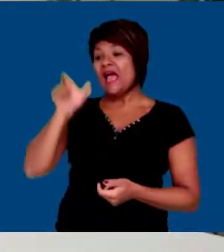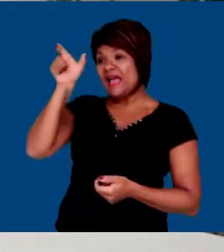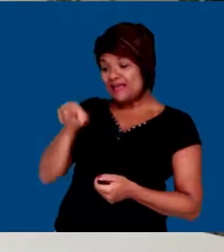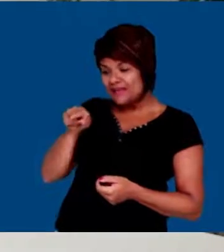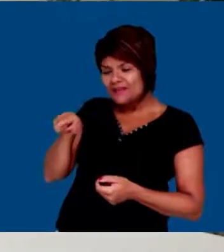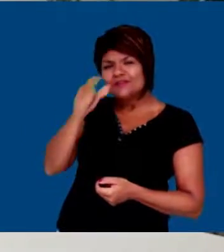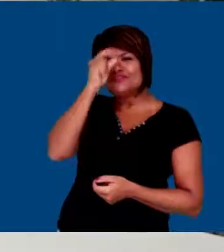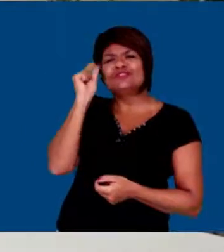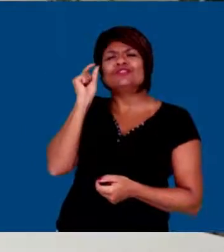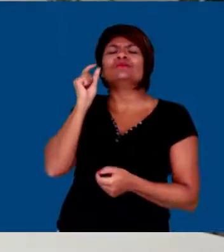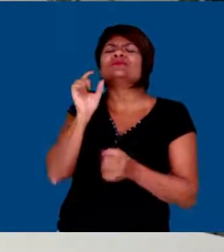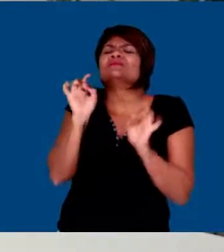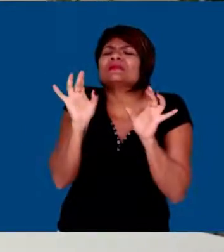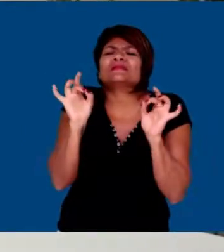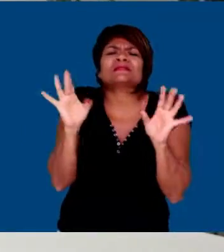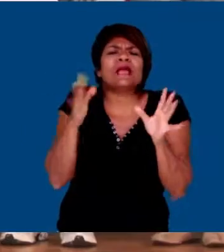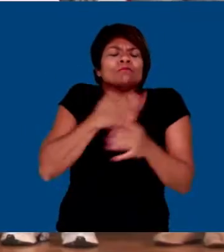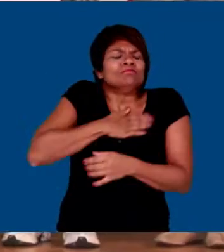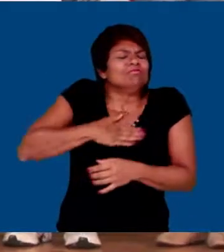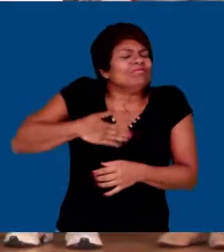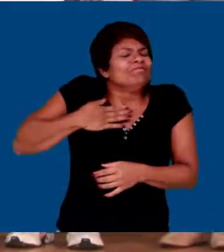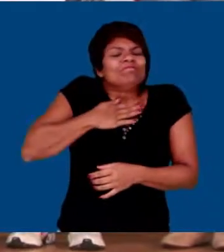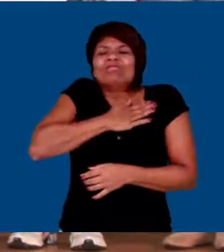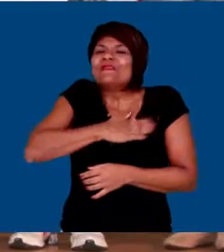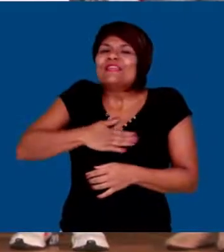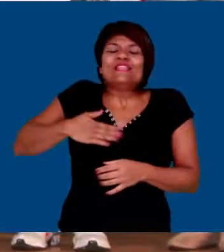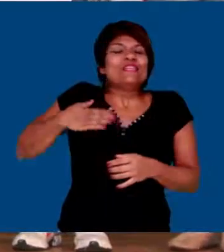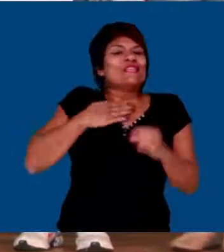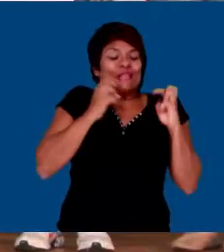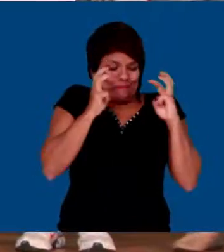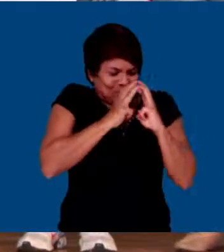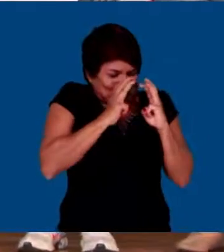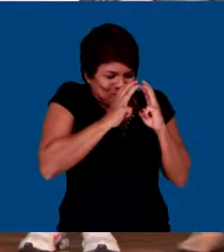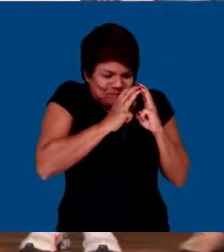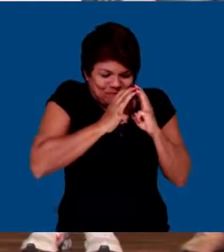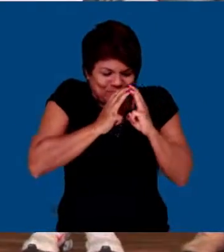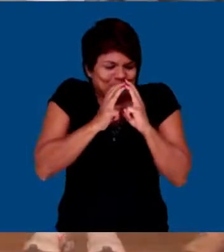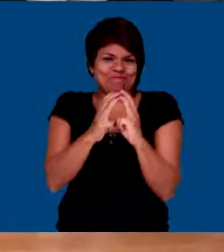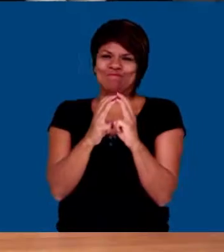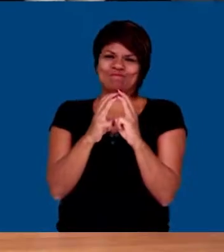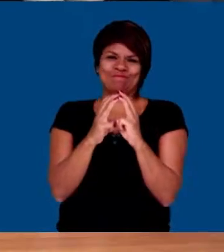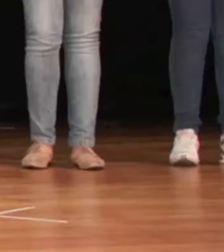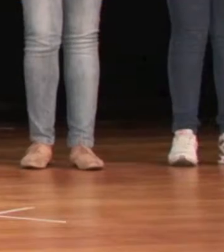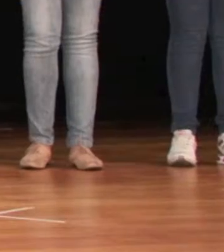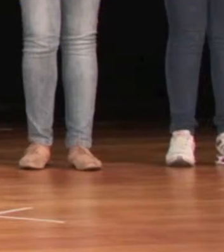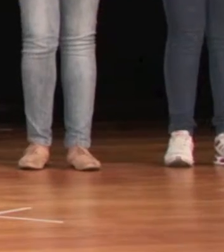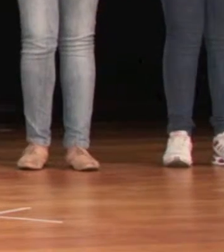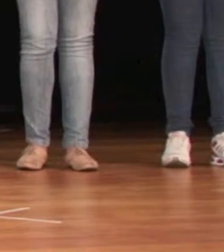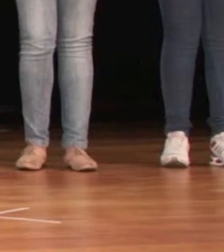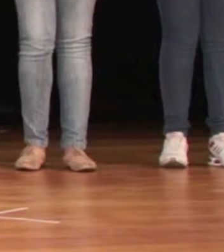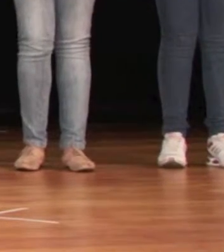O Dr. Dino é uma pessoa super especial, muito querida por todos do Centro de Educação para Surdos Rio Grande.